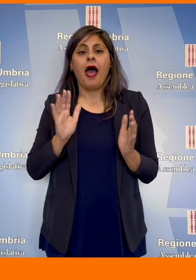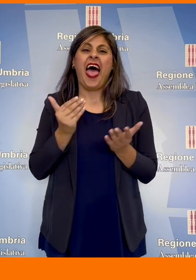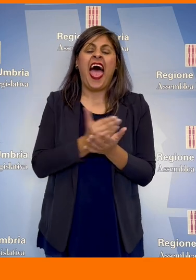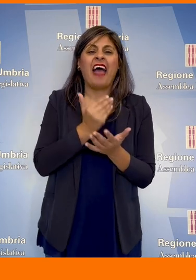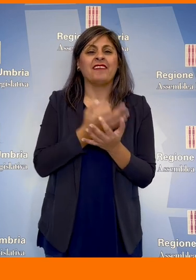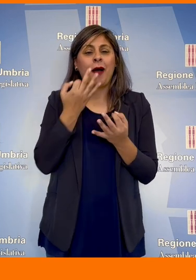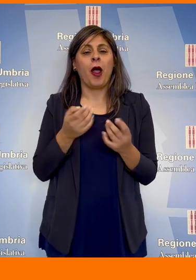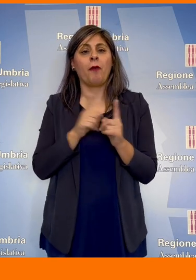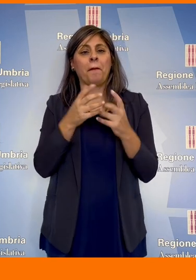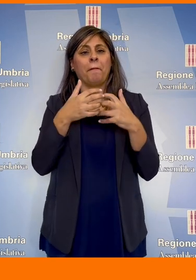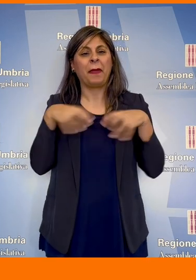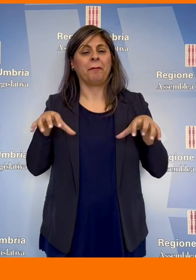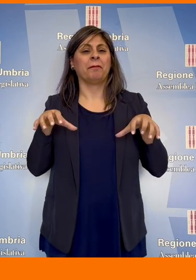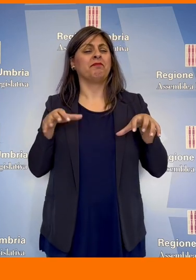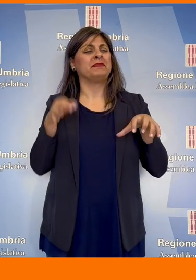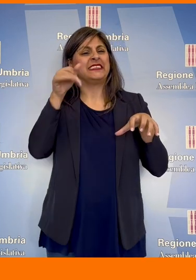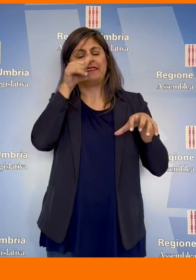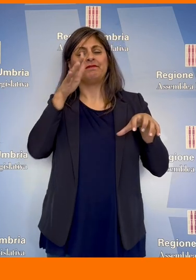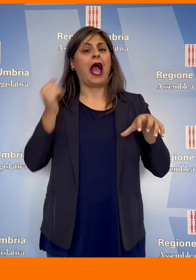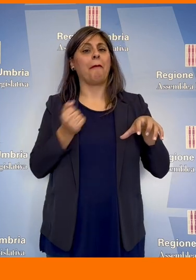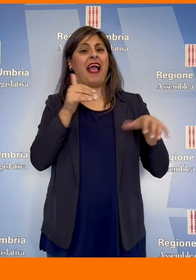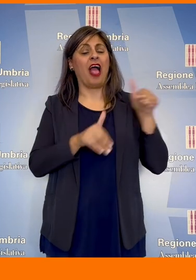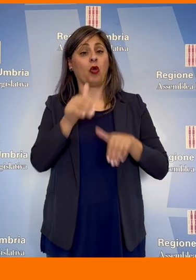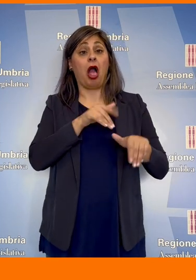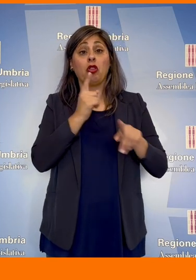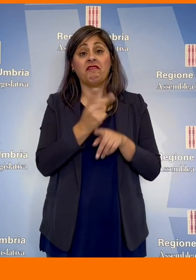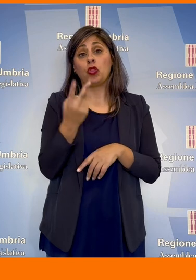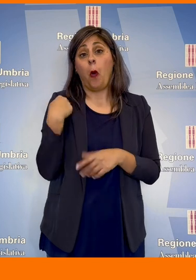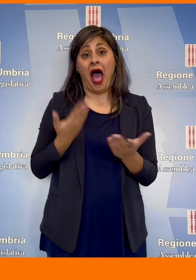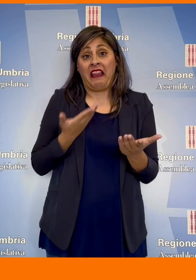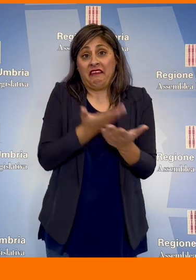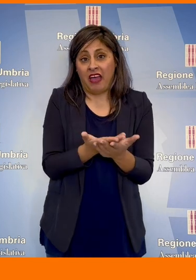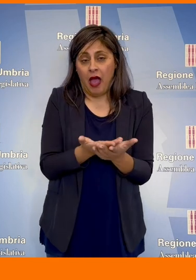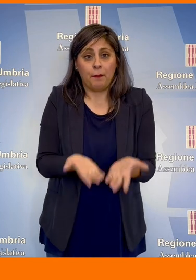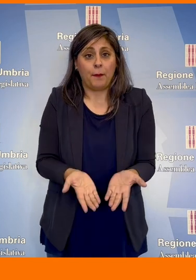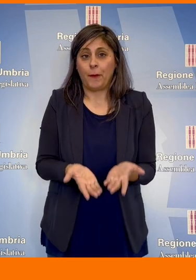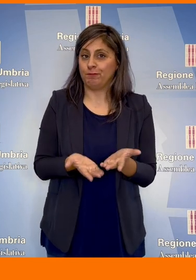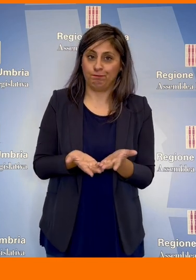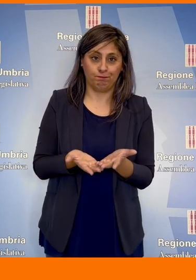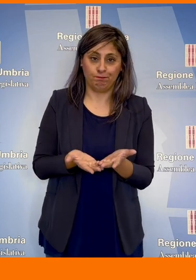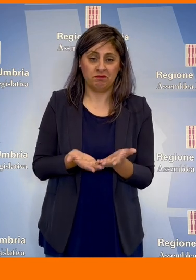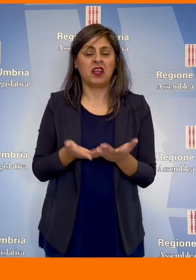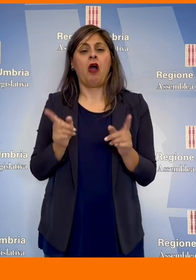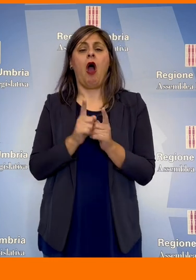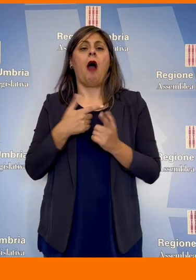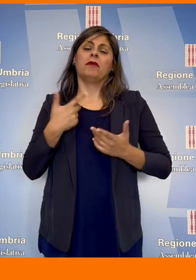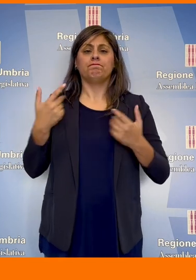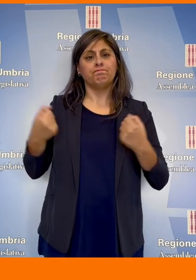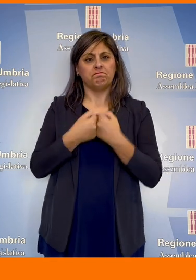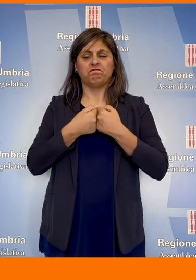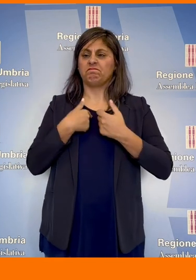contrapposizione che ai toni della campagna elettorale doveva arrivare in aula almeno un paio di anni fa, non serve lo schieramento